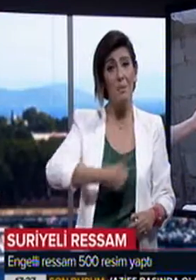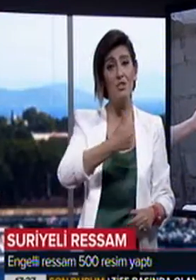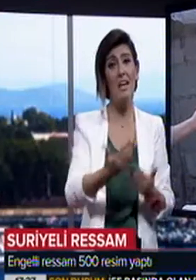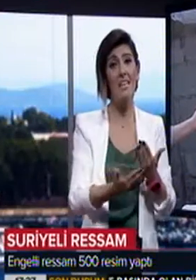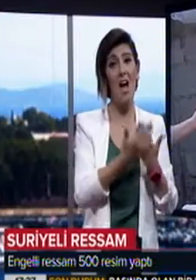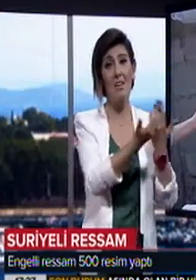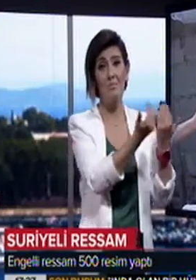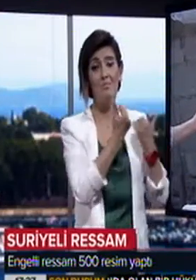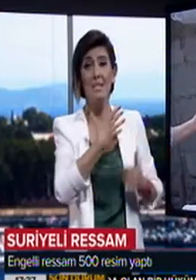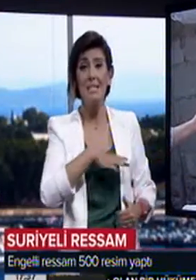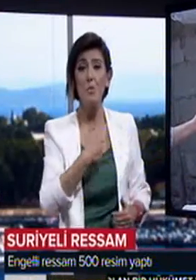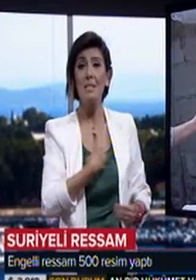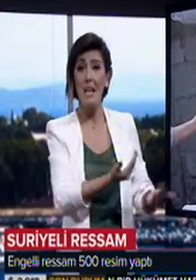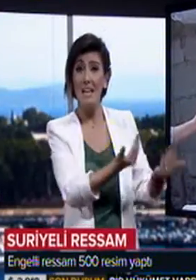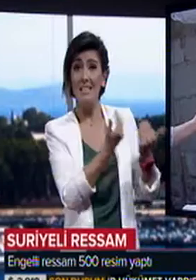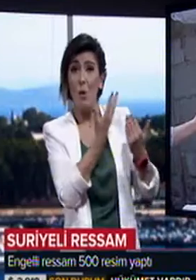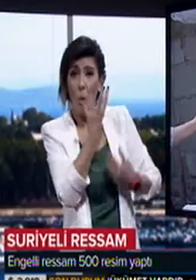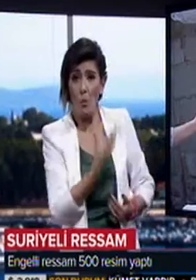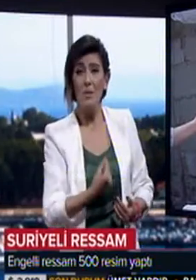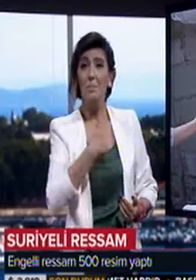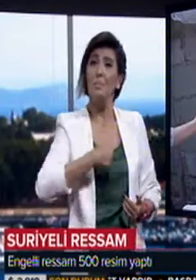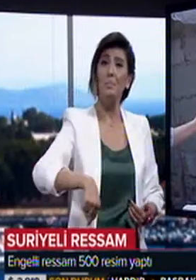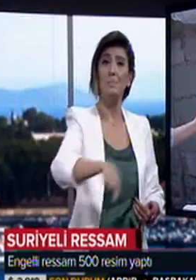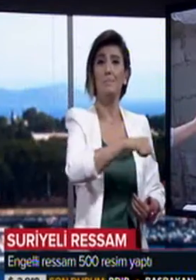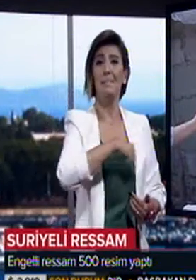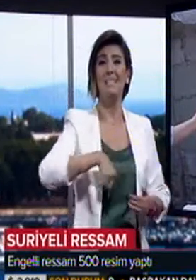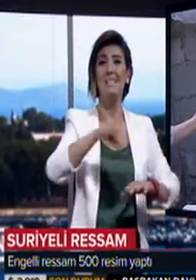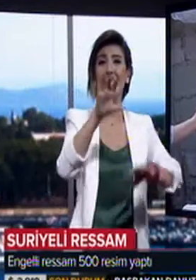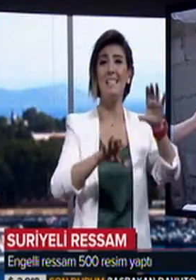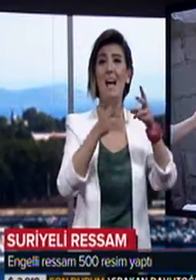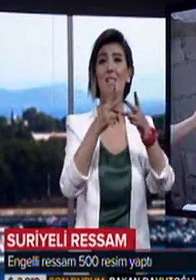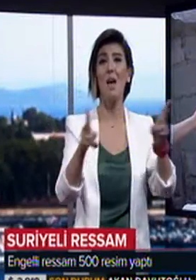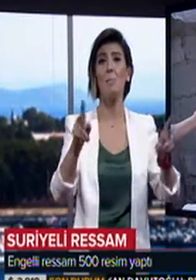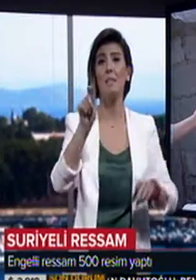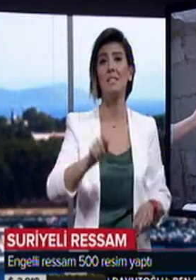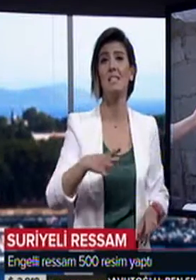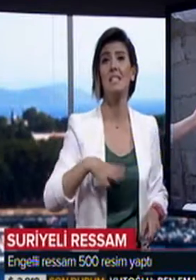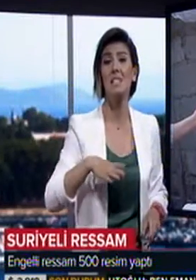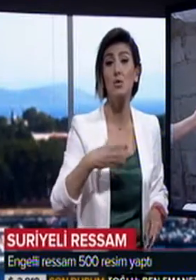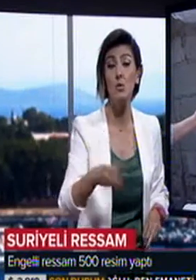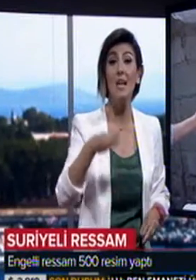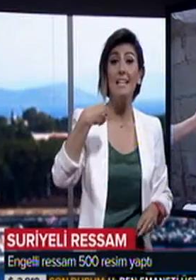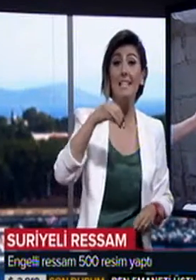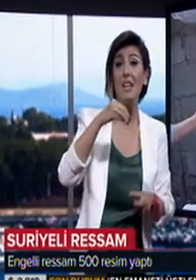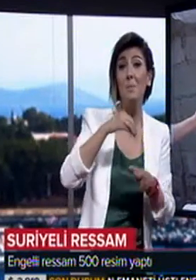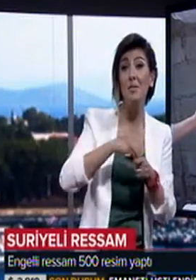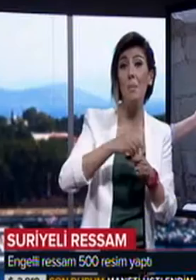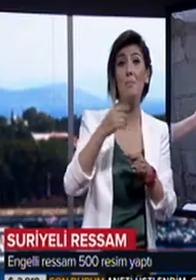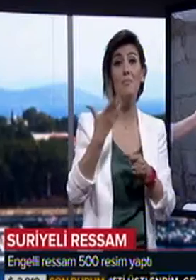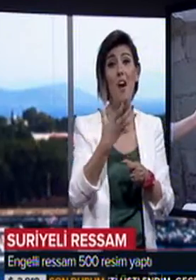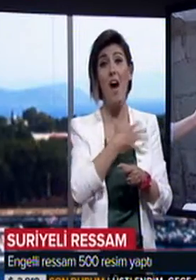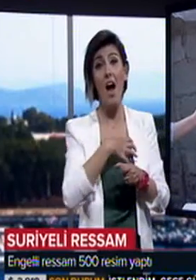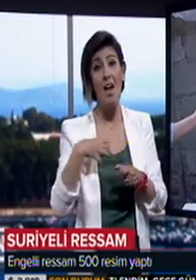yardım istiyoruz. Biz yardımcı olsunlar ve bizi sergi yapmak istiyoruz. Ve satmak için